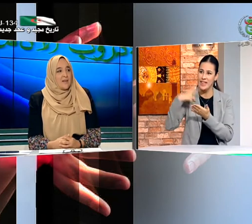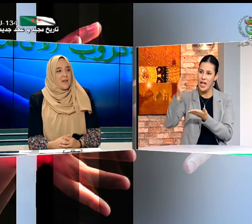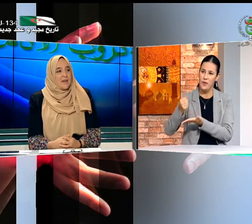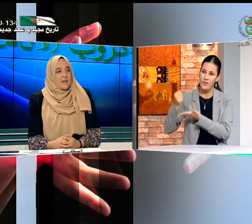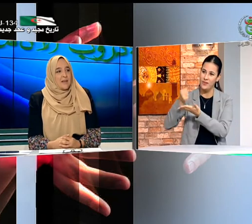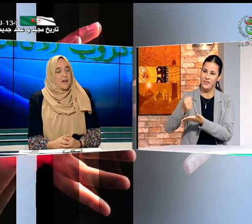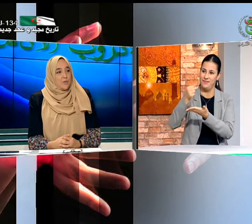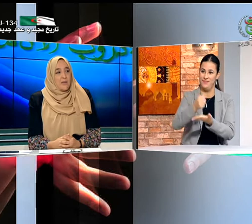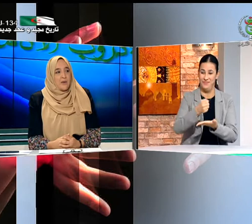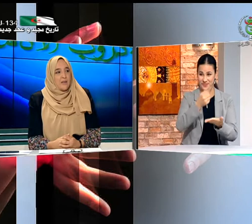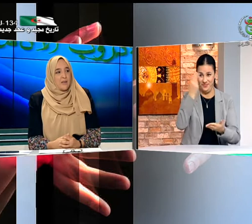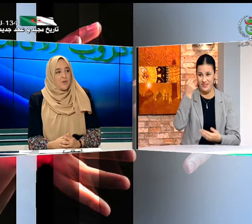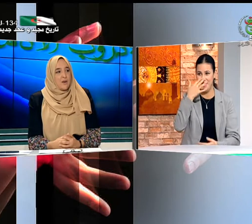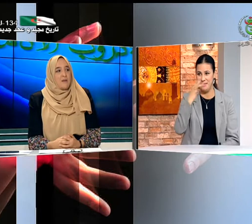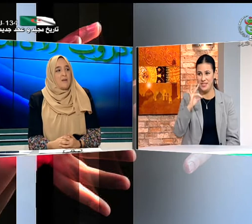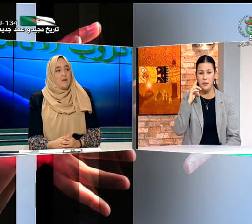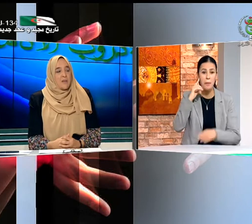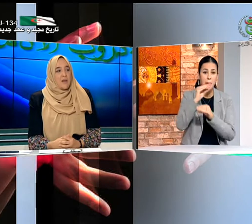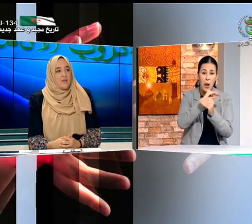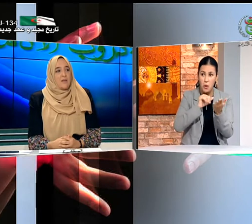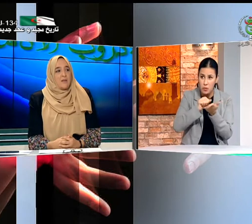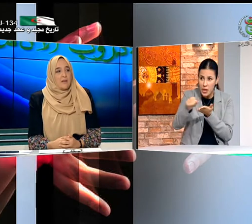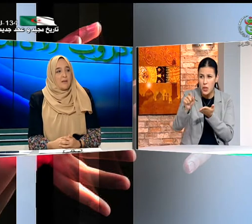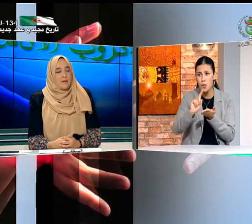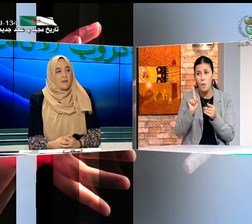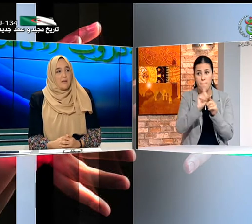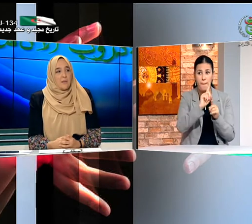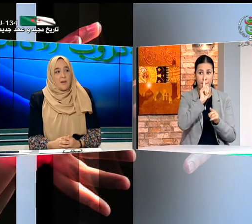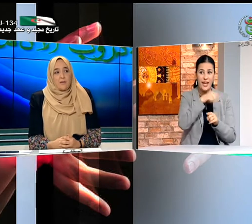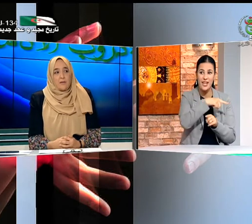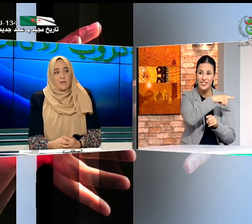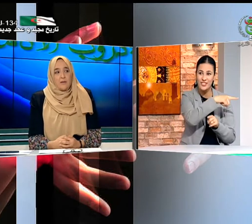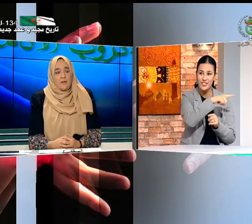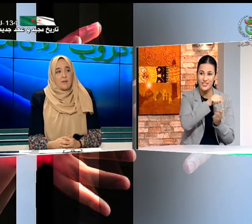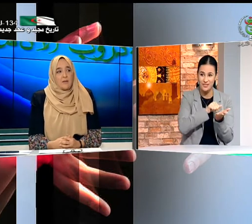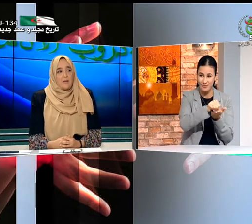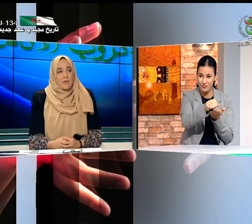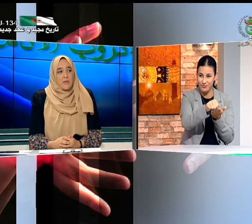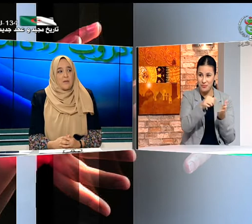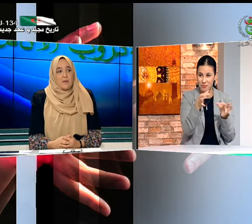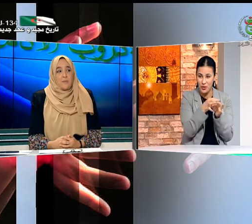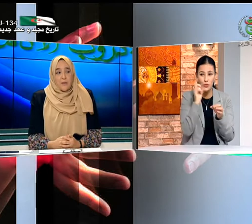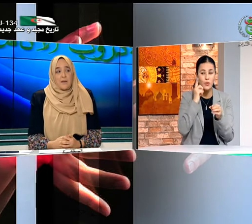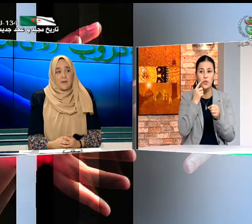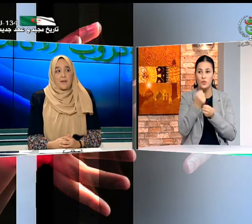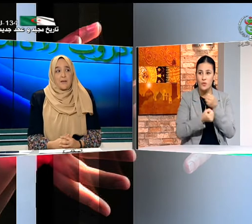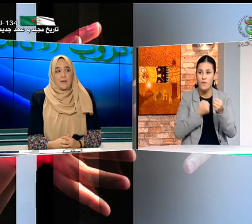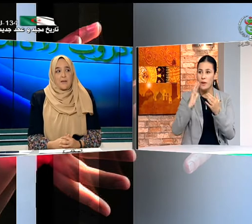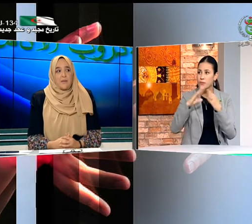علينا أن نضيف مدارس أخرى من أجل يعني تعبئة جميع يعني من